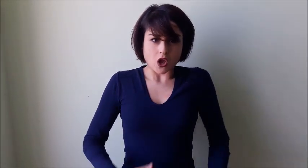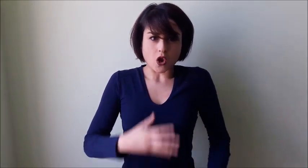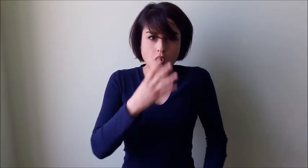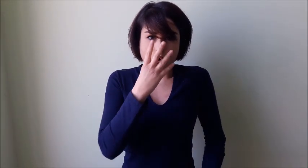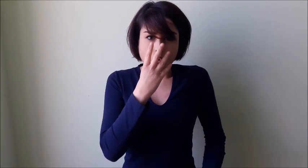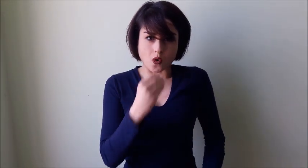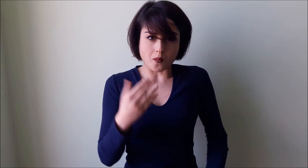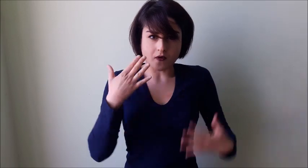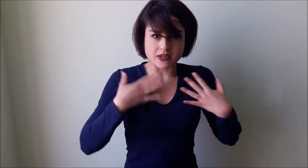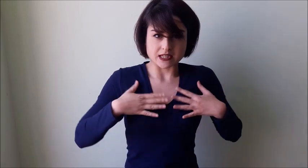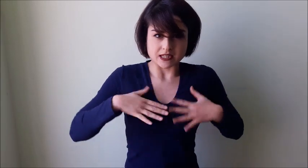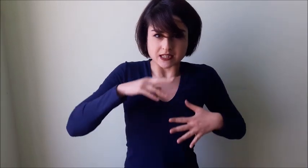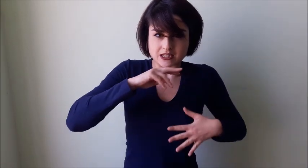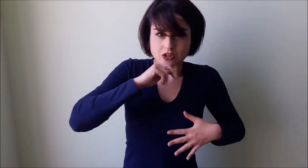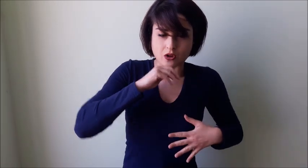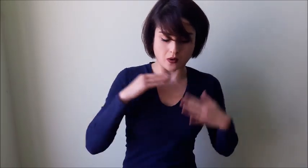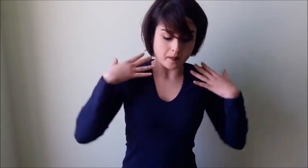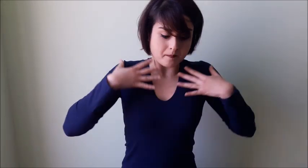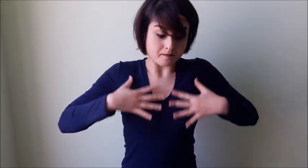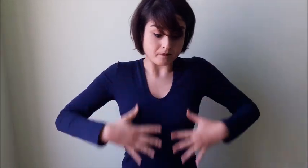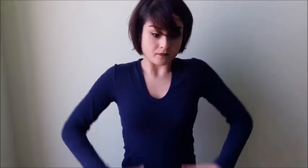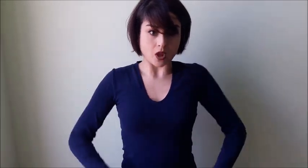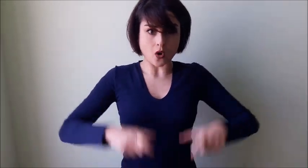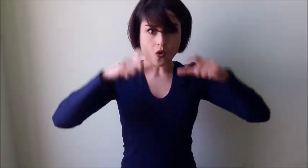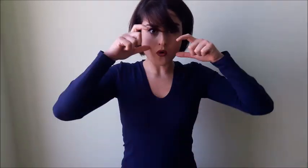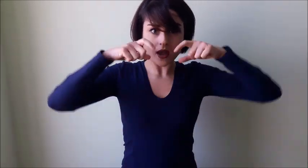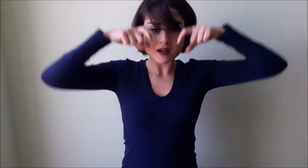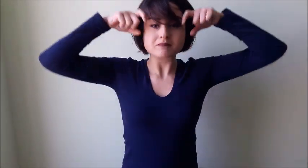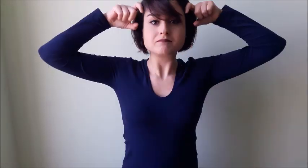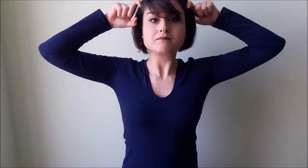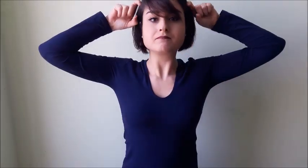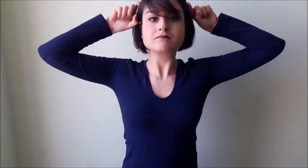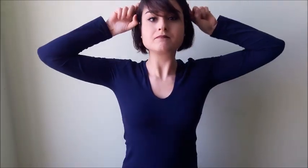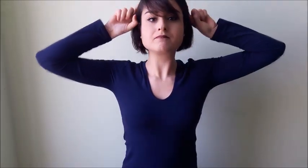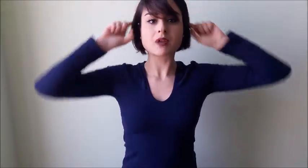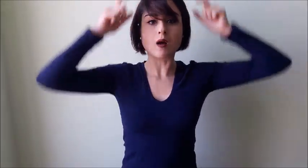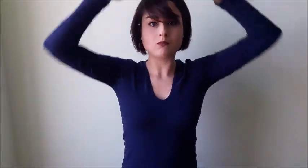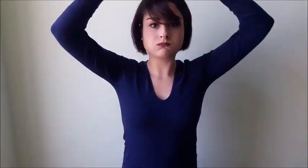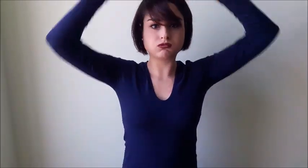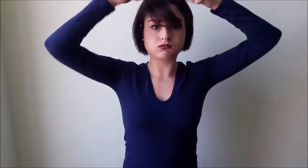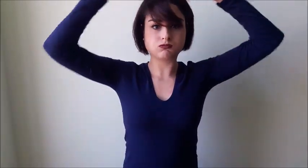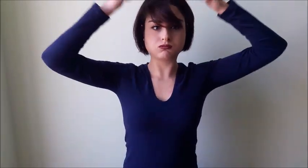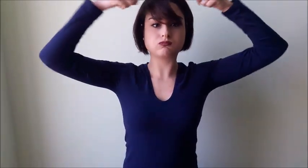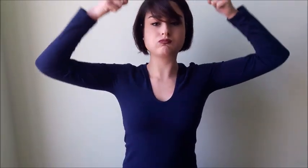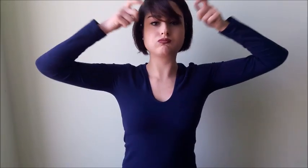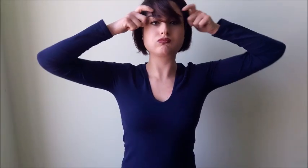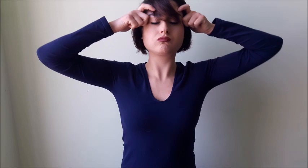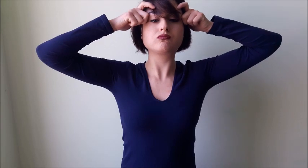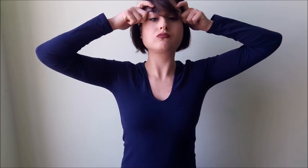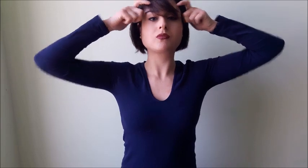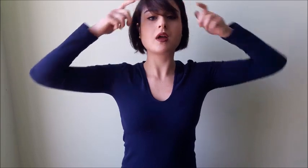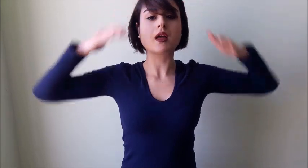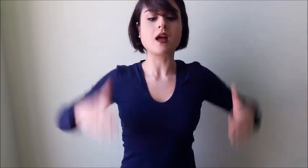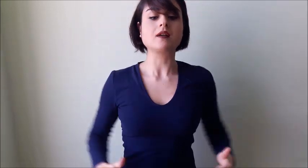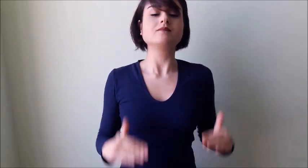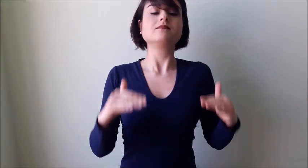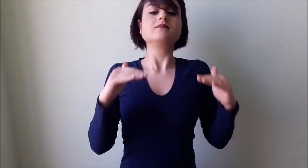Il lupo si mise i vestiti, gli occhiali e la cuffia della nonna. Si